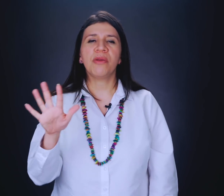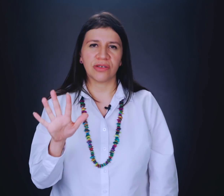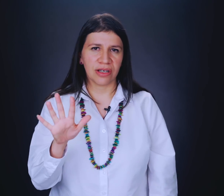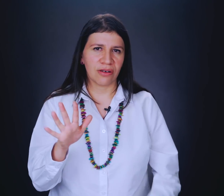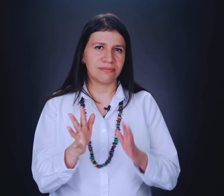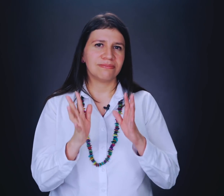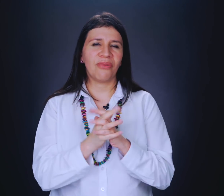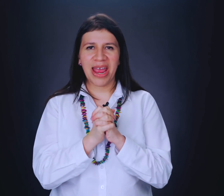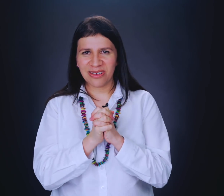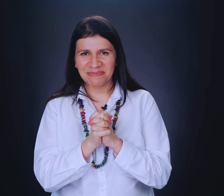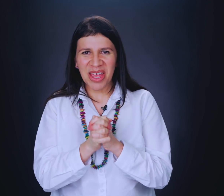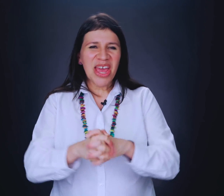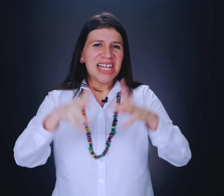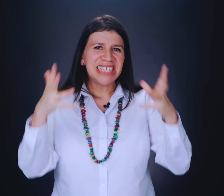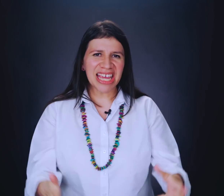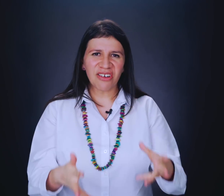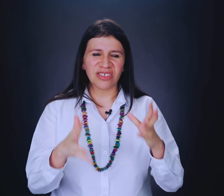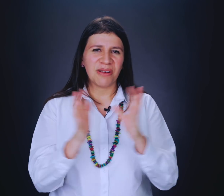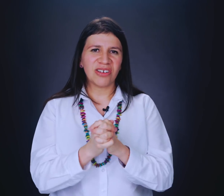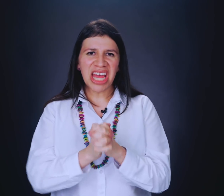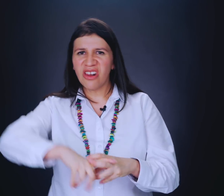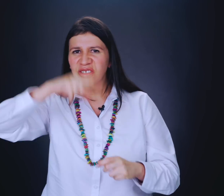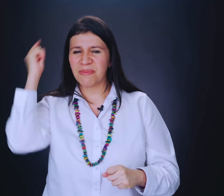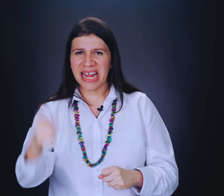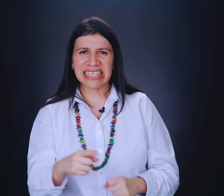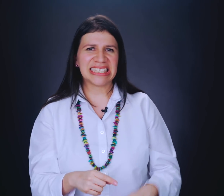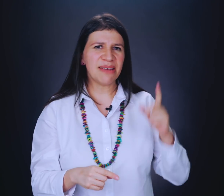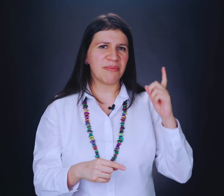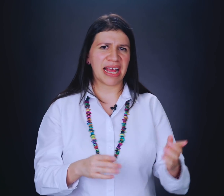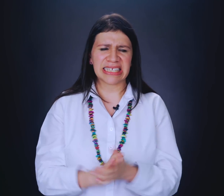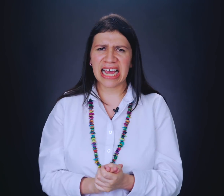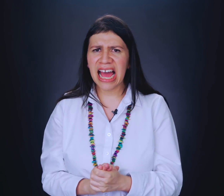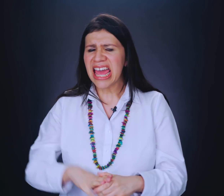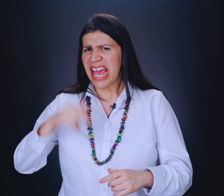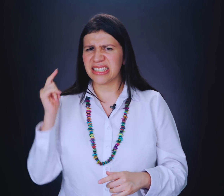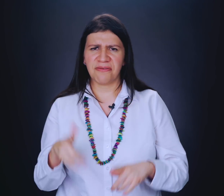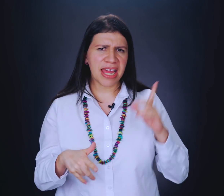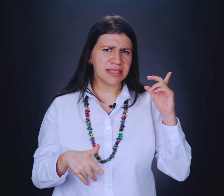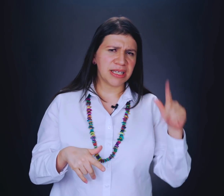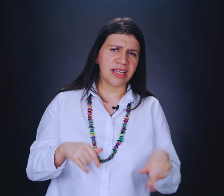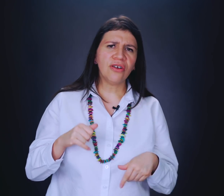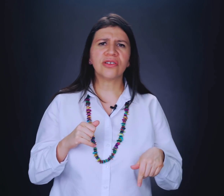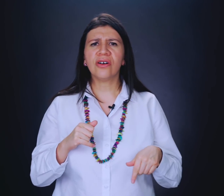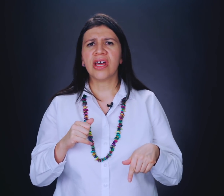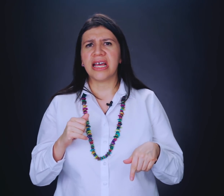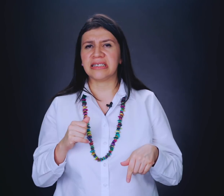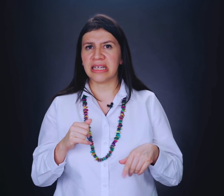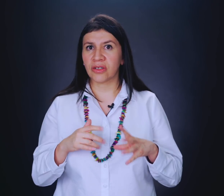Número 5. Bueno, ya quiero resolver los celos. Mi pareja es así, mi pareja es acá, es infiel, es mentiroso, es